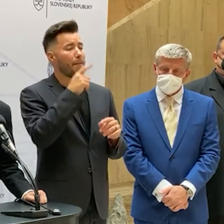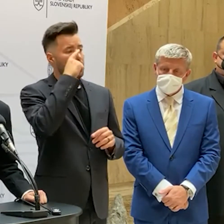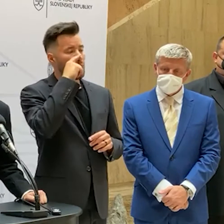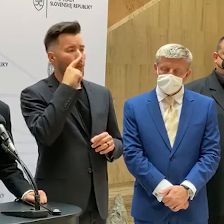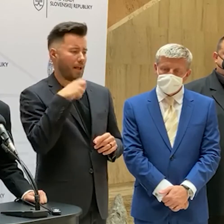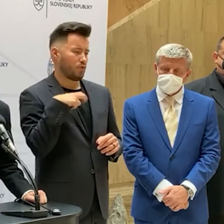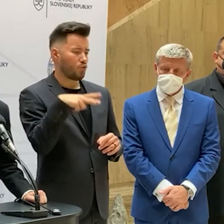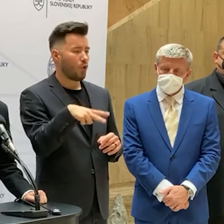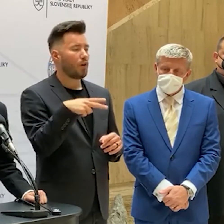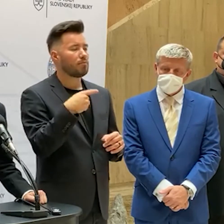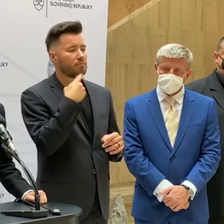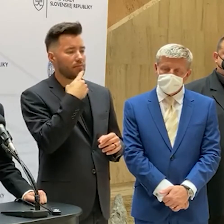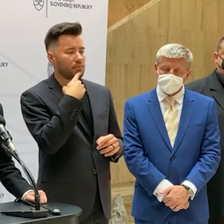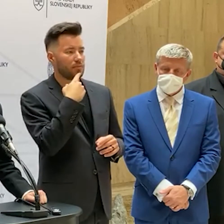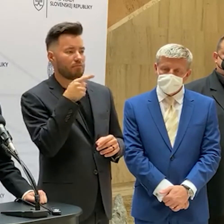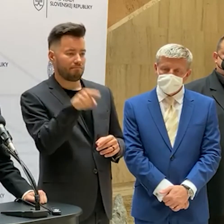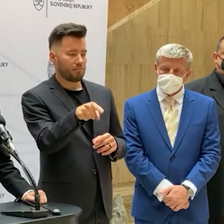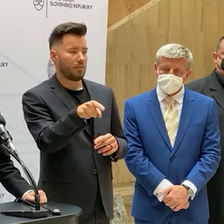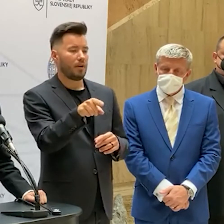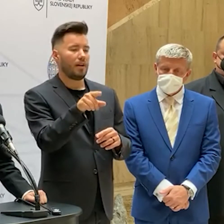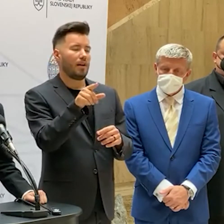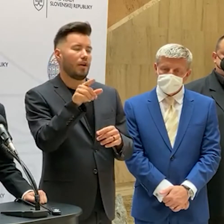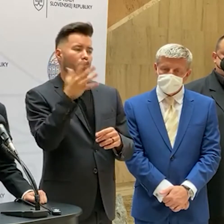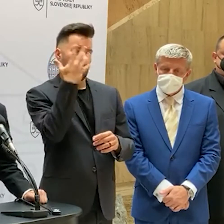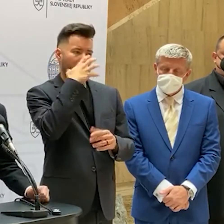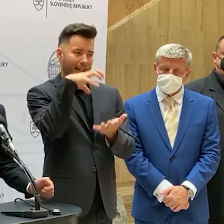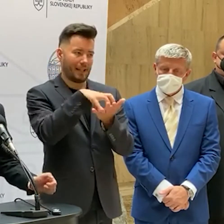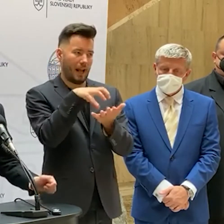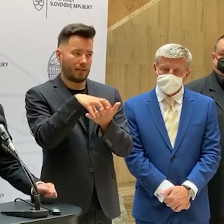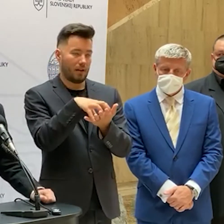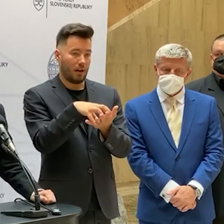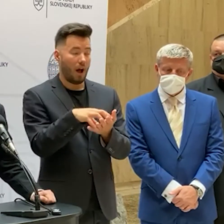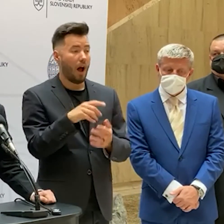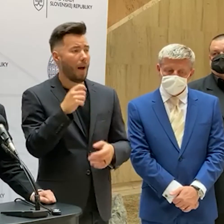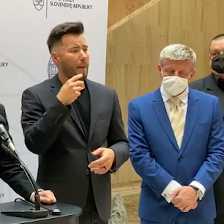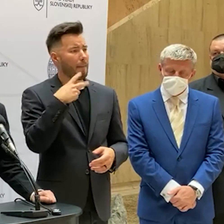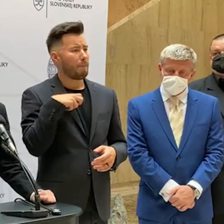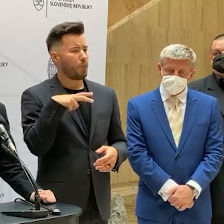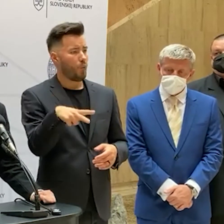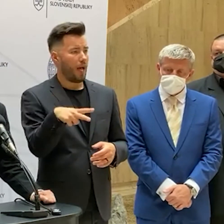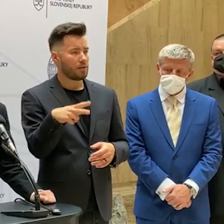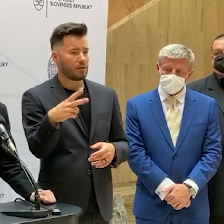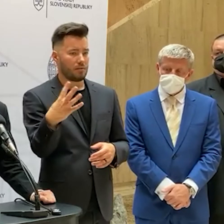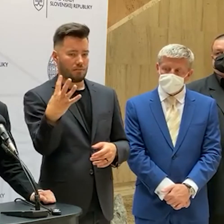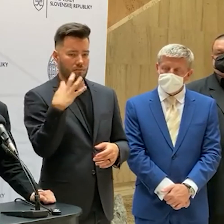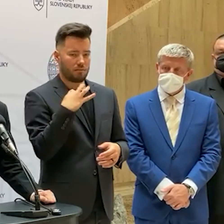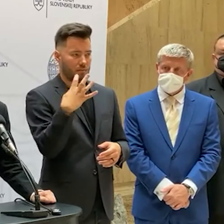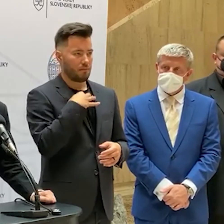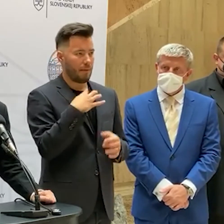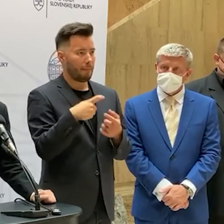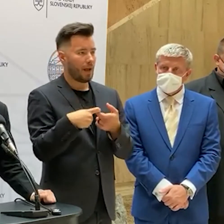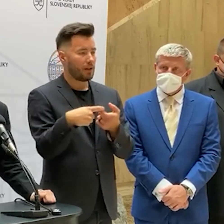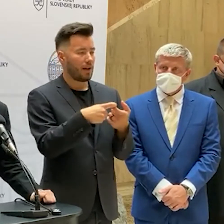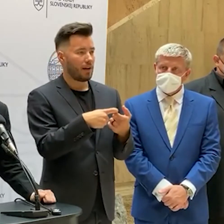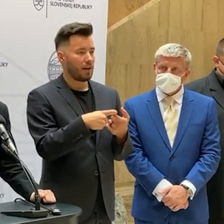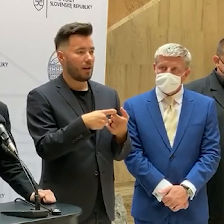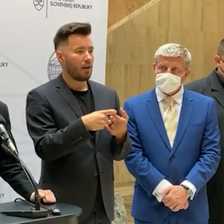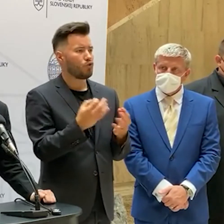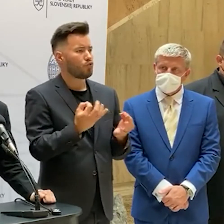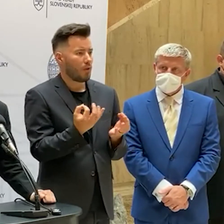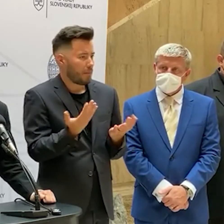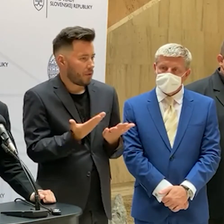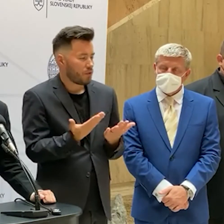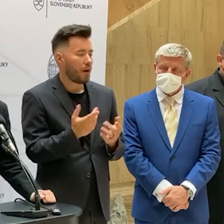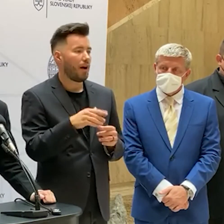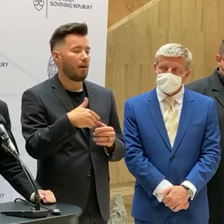rizikovú, dokonca čiernu krajinu. Aj moji portugalskí partnery mi telefonovali, čo sa stalo. O pár dní na to to urobili italiani aj nemci.